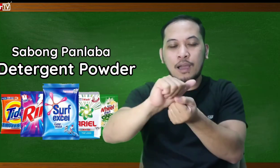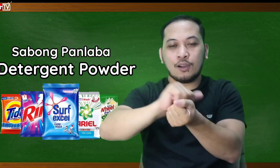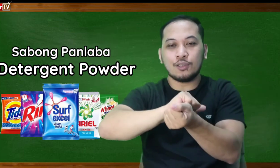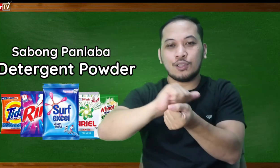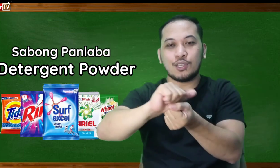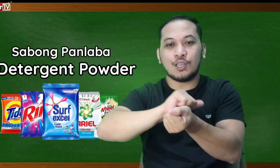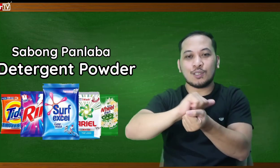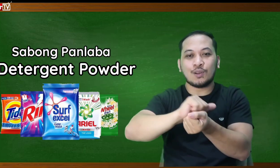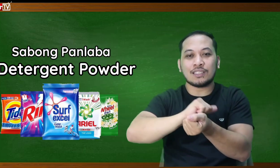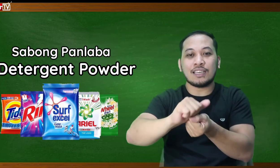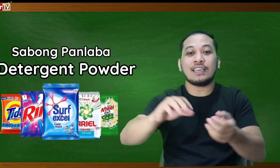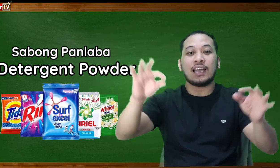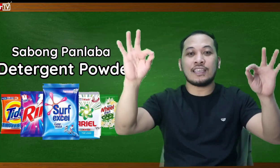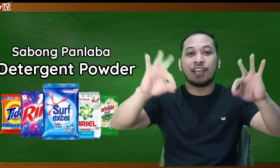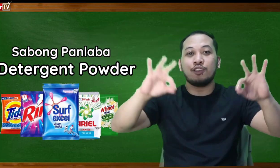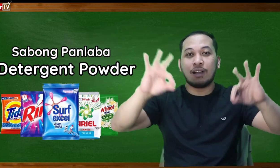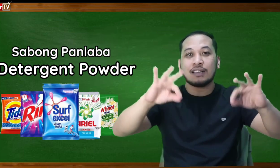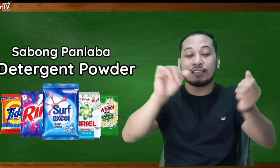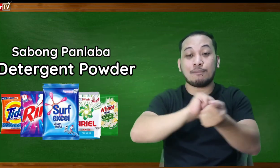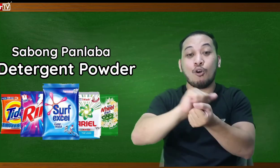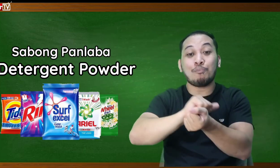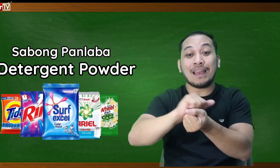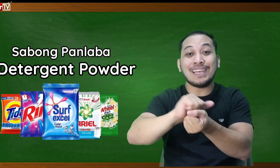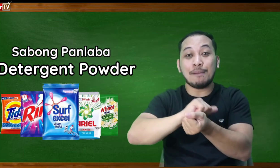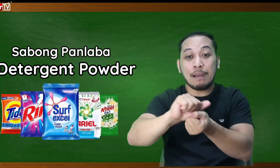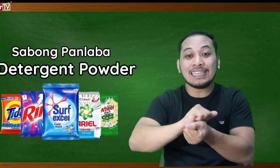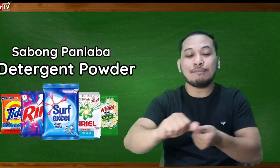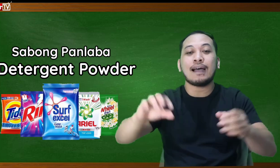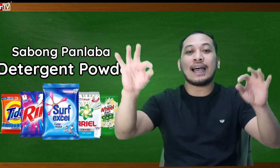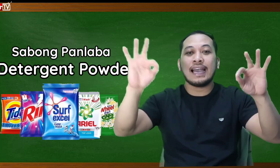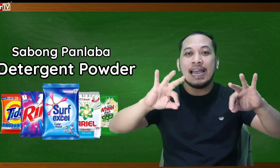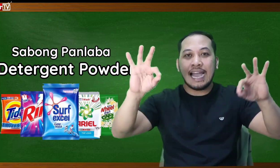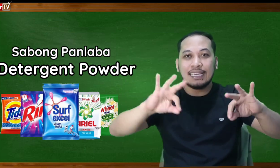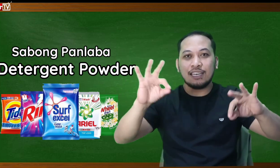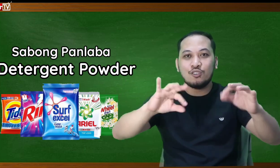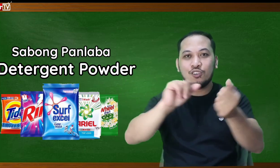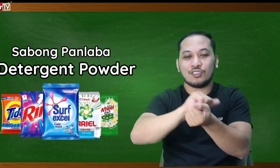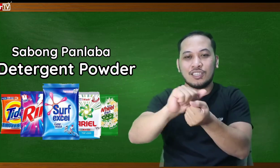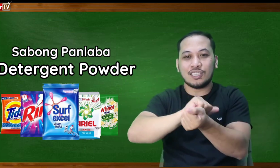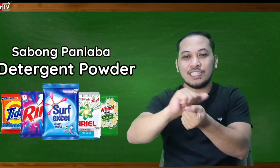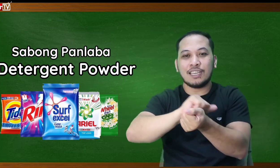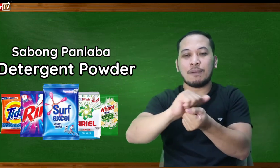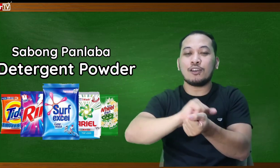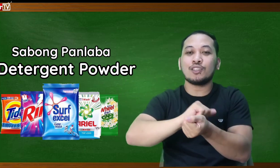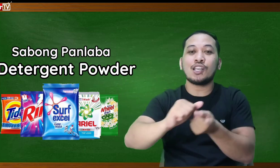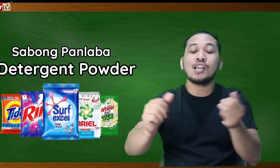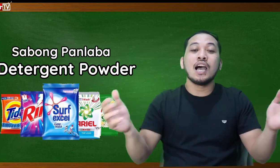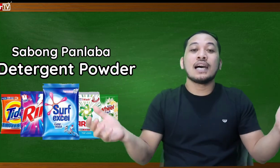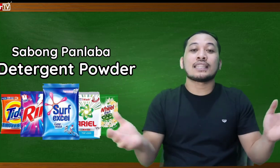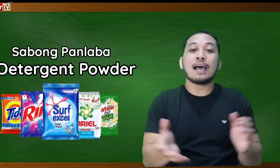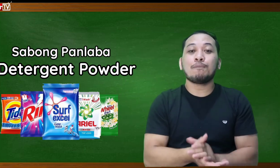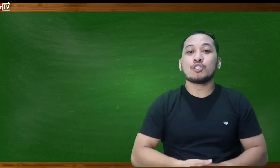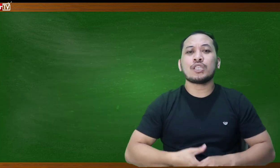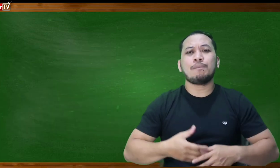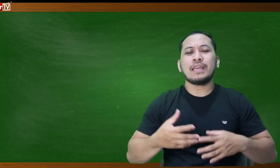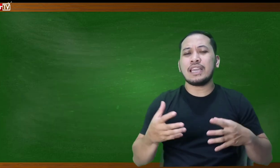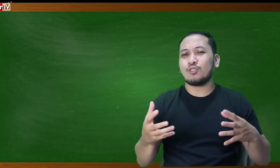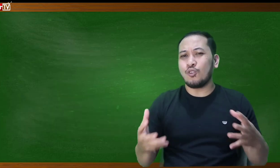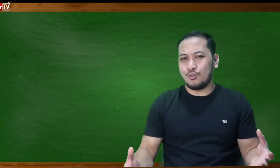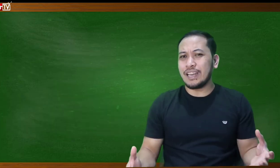so kasi ayayay yung mga sabong panlaba diba ayan yun so detergent powder tapos syempre ito kunwari